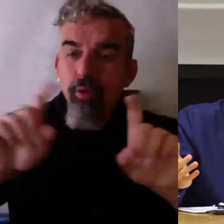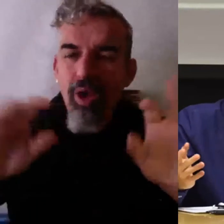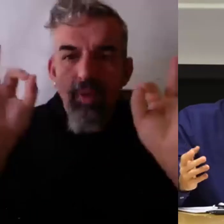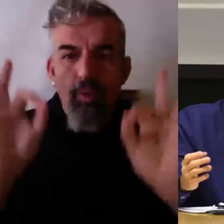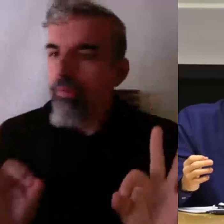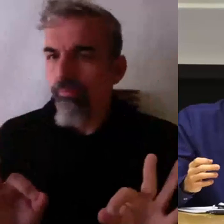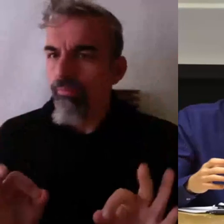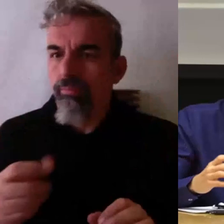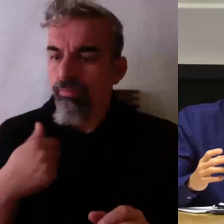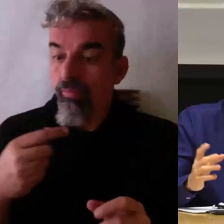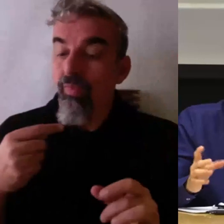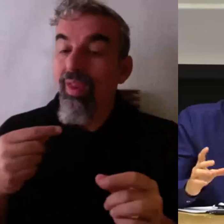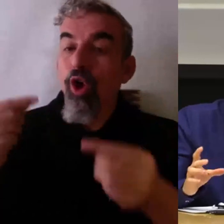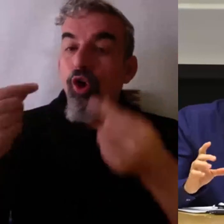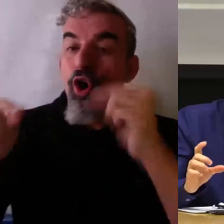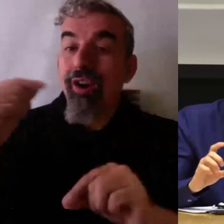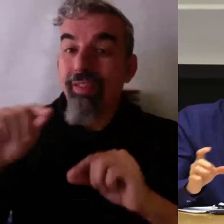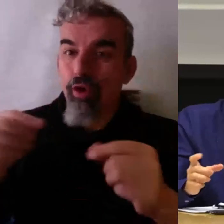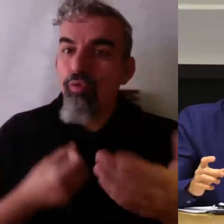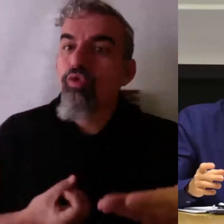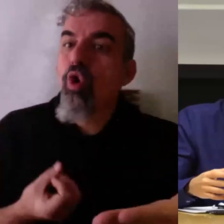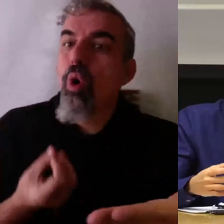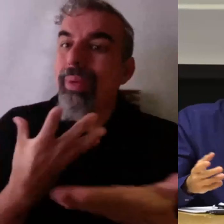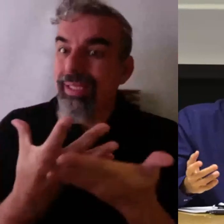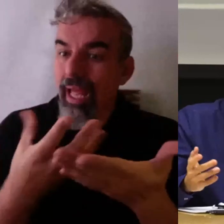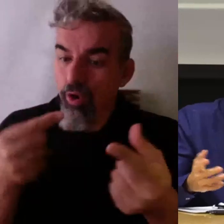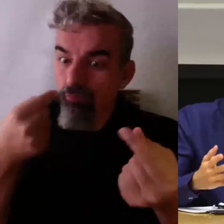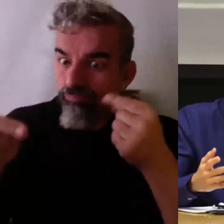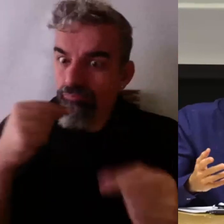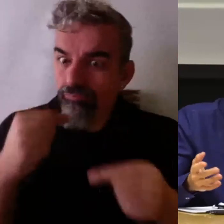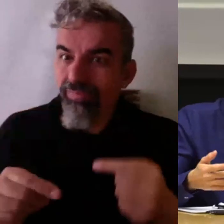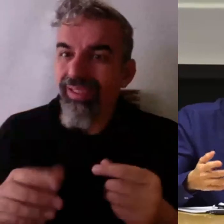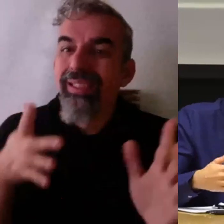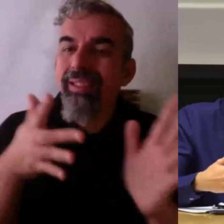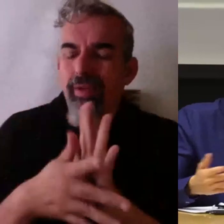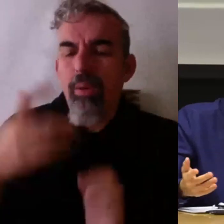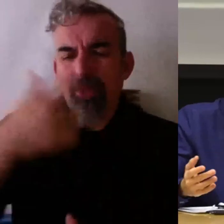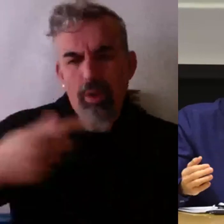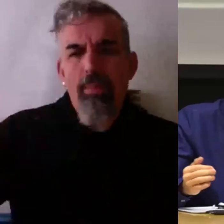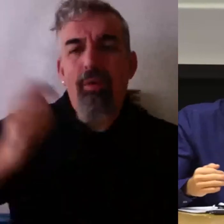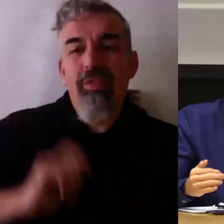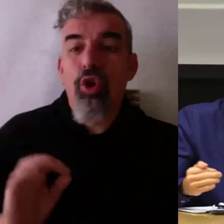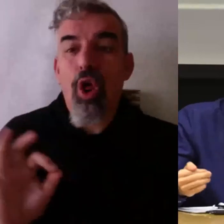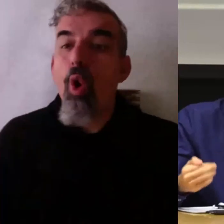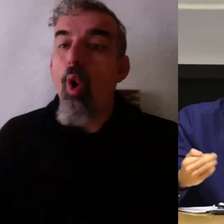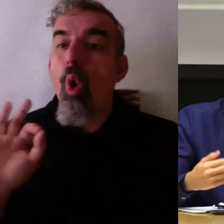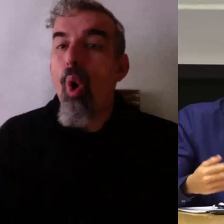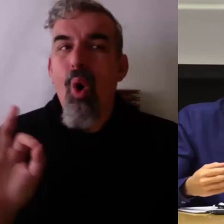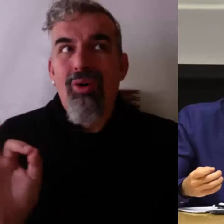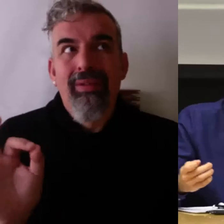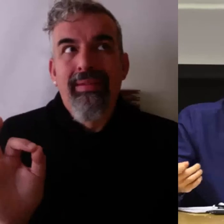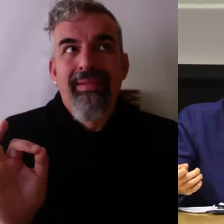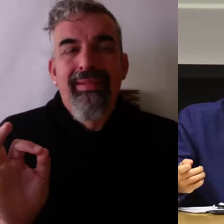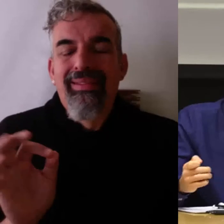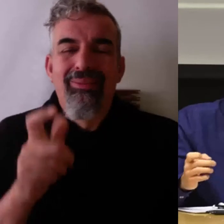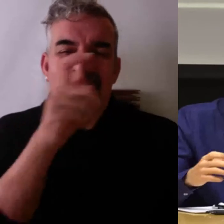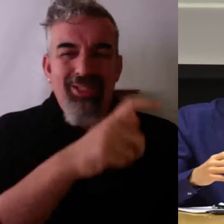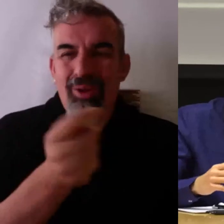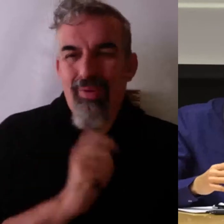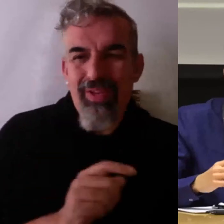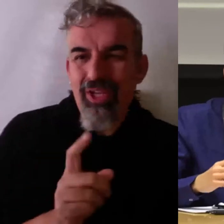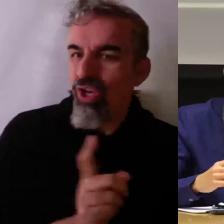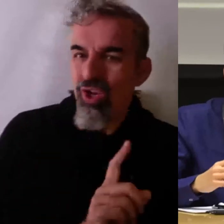después de la corrección son los que realmente te van a marcar la diferencia entre un profesional normal y un profesional de verdad.